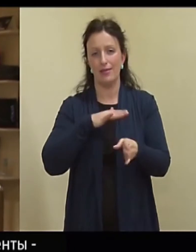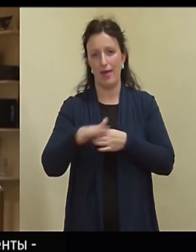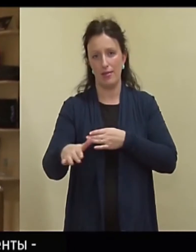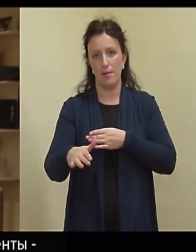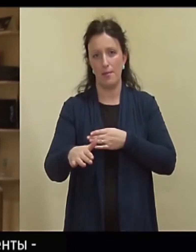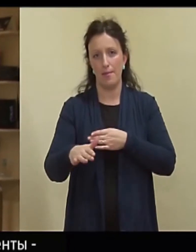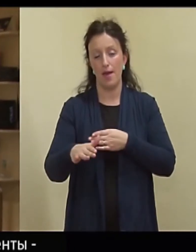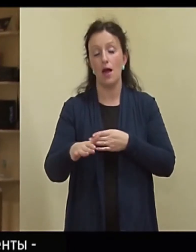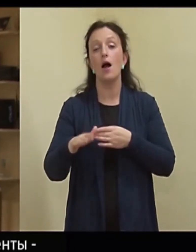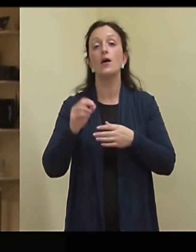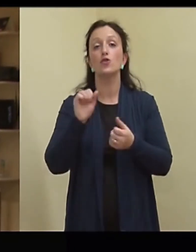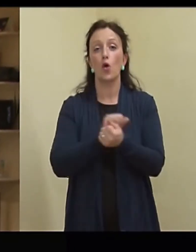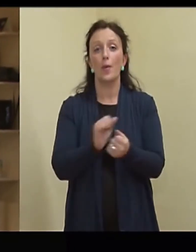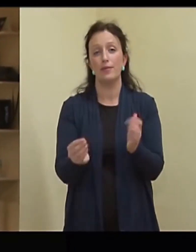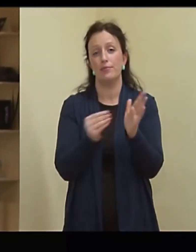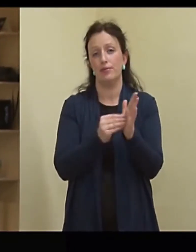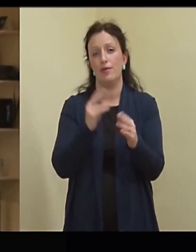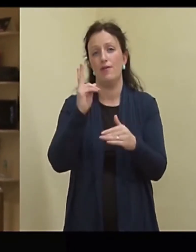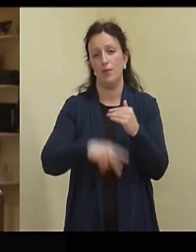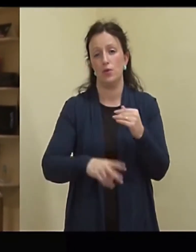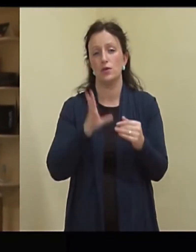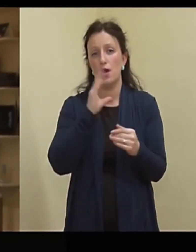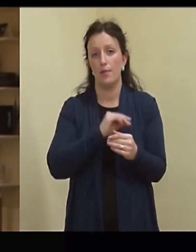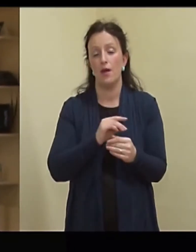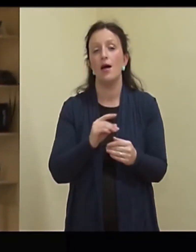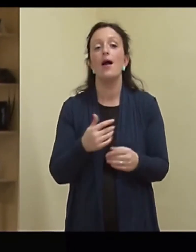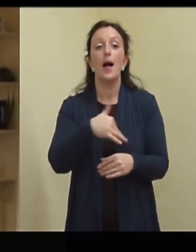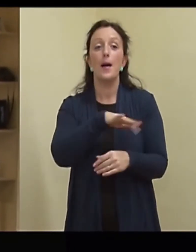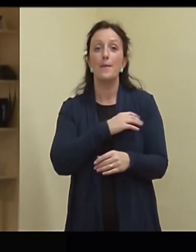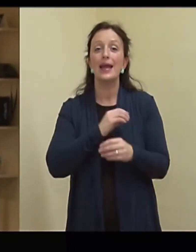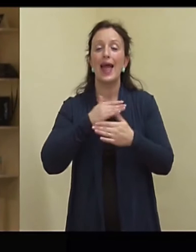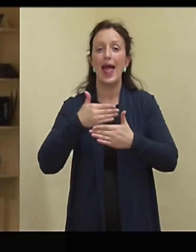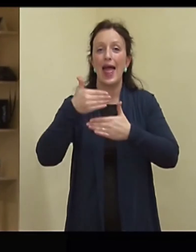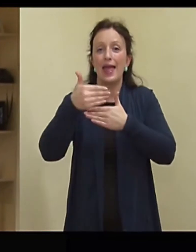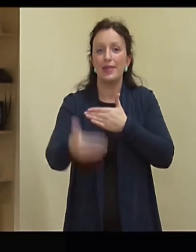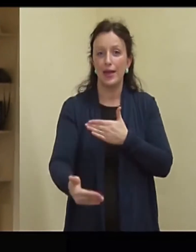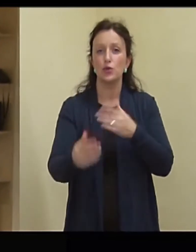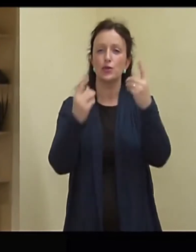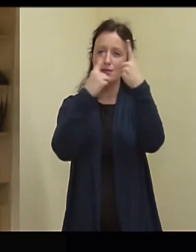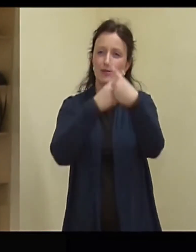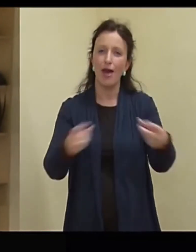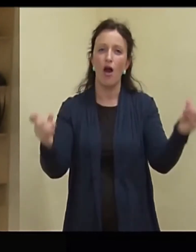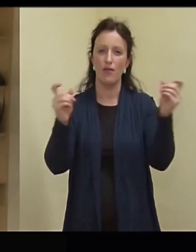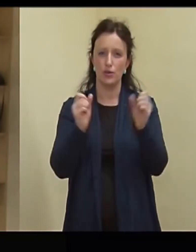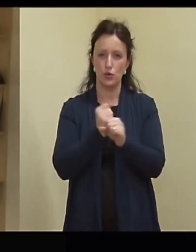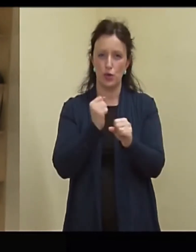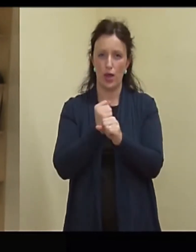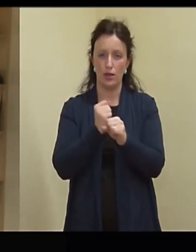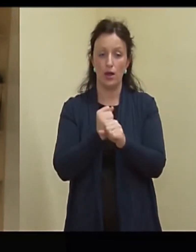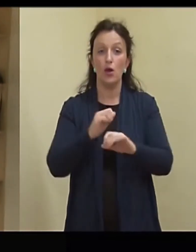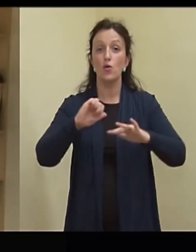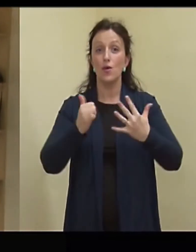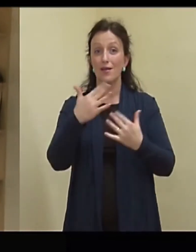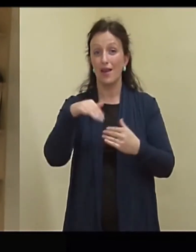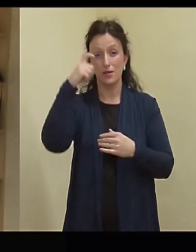jõuab ka lõpuks sinna dokumentides on see, et me teeme ennetus ja teavitustööd. Üks põhiline on, kuuendate klassid õpilased